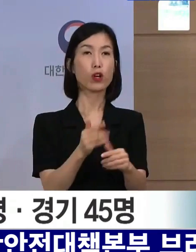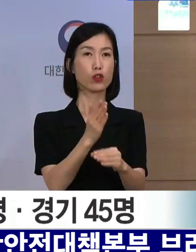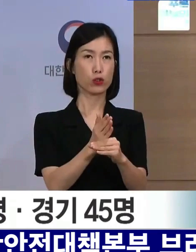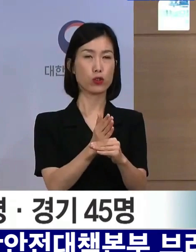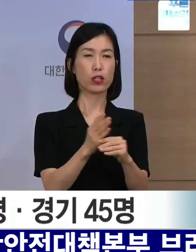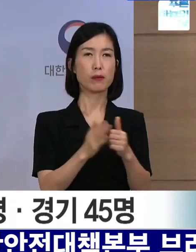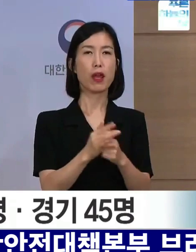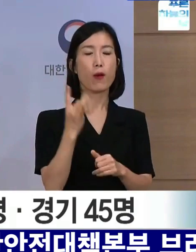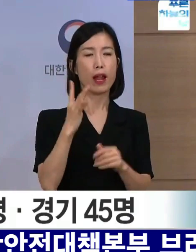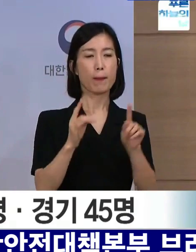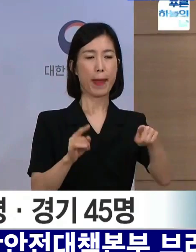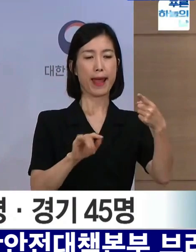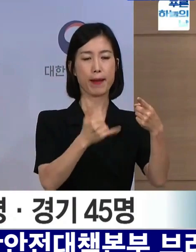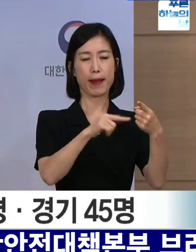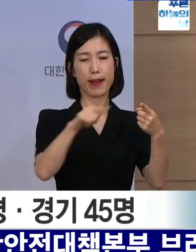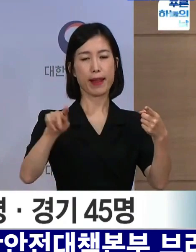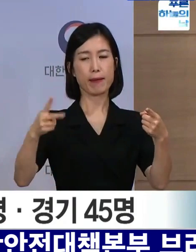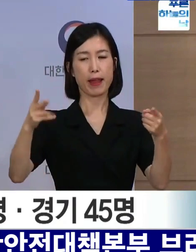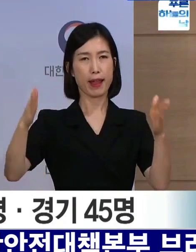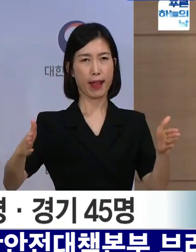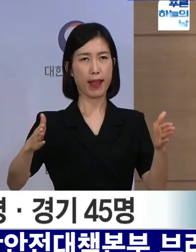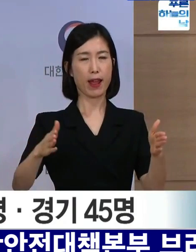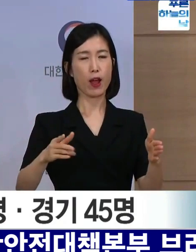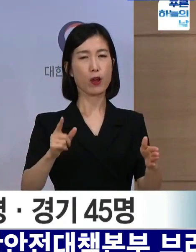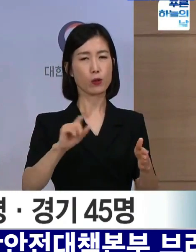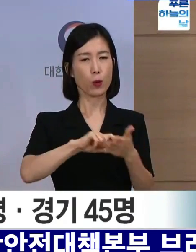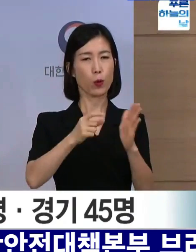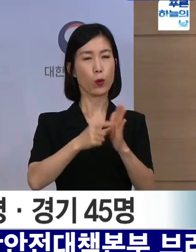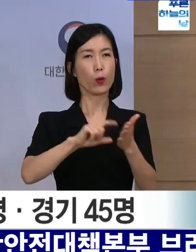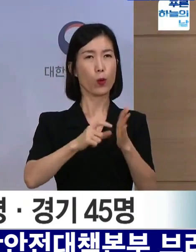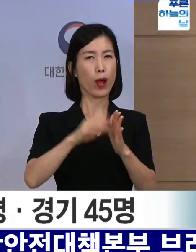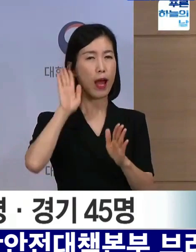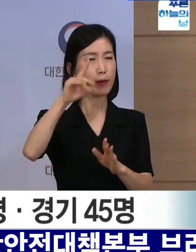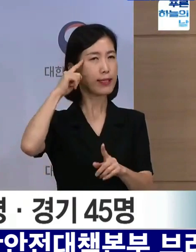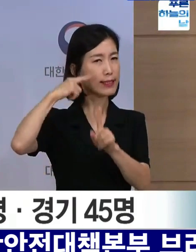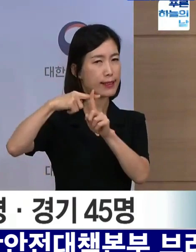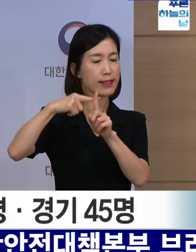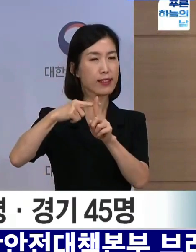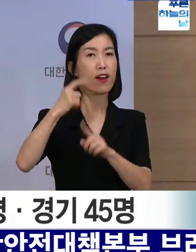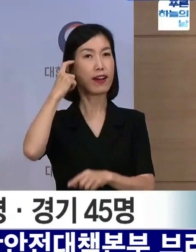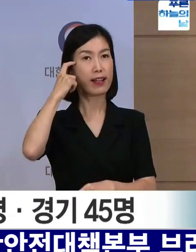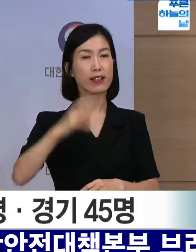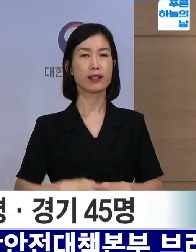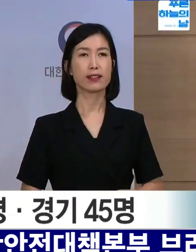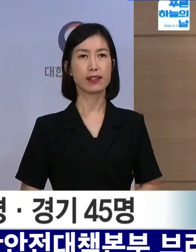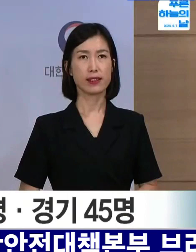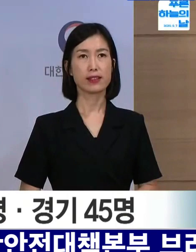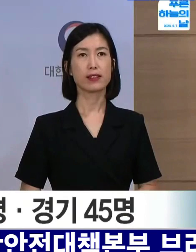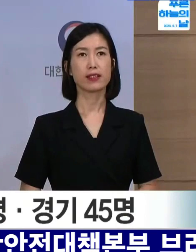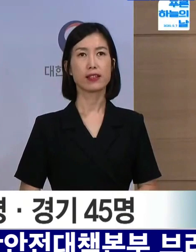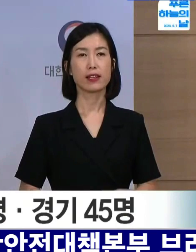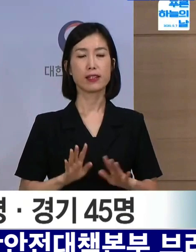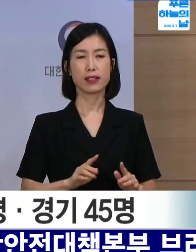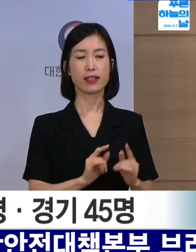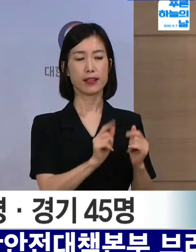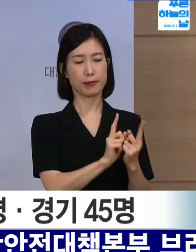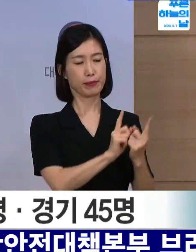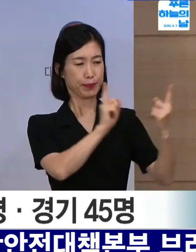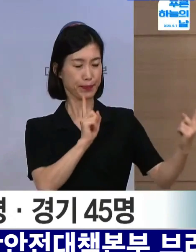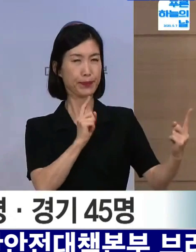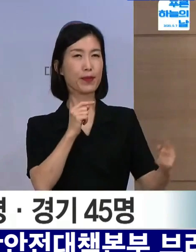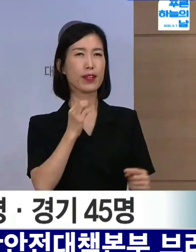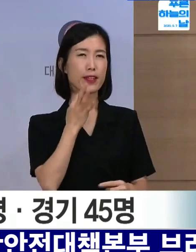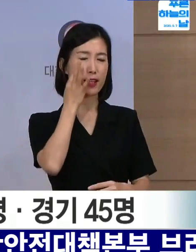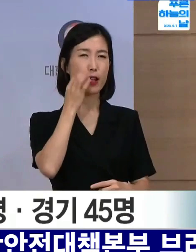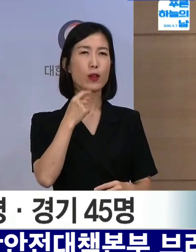있으며 100명대로 안정적으로 진입하고 있어 긍정적으로 볼 수 있는 상황입니다. 사회적 거리 두기의